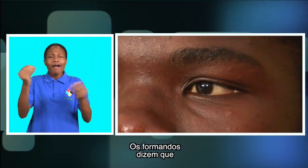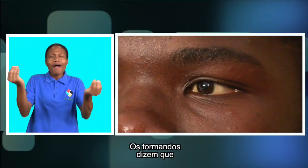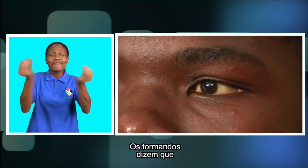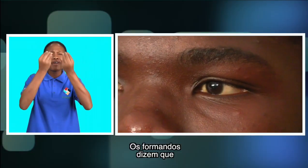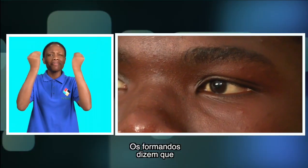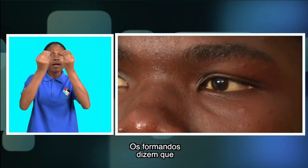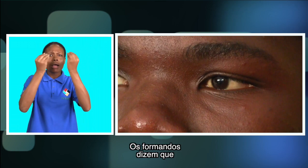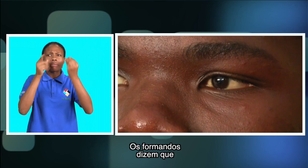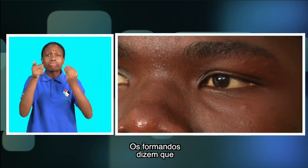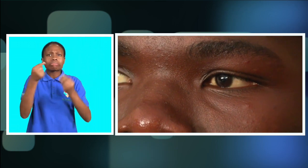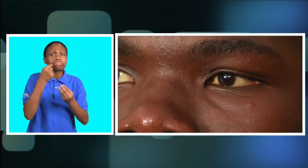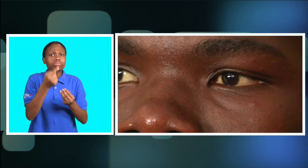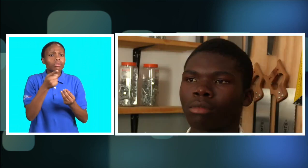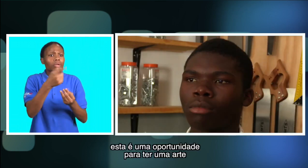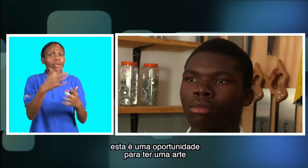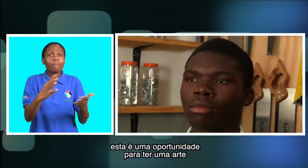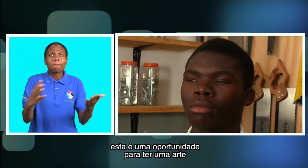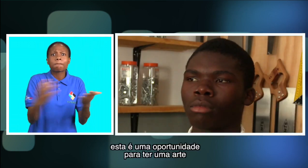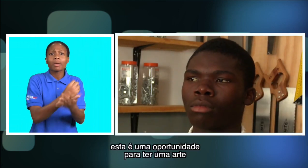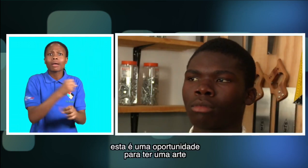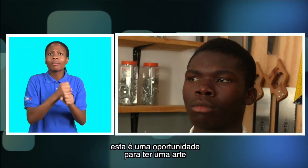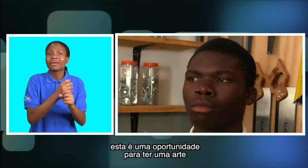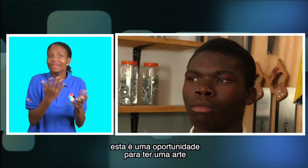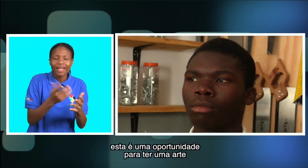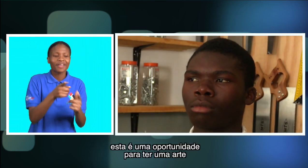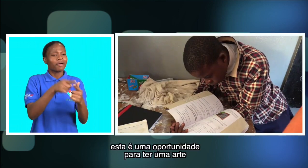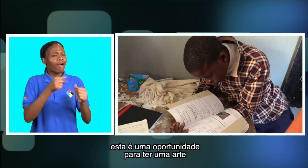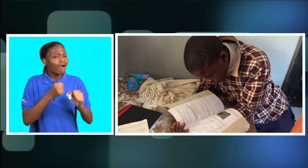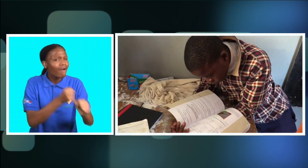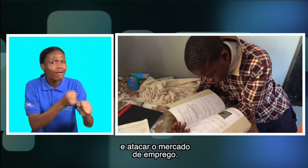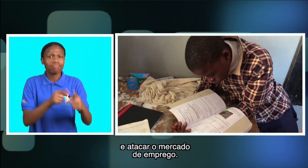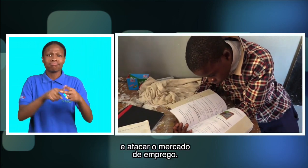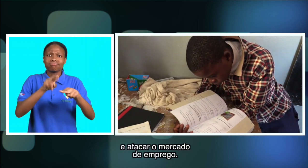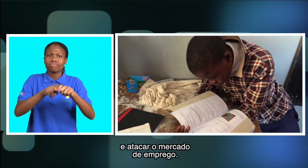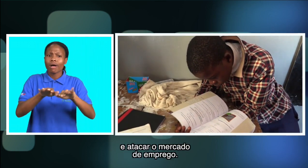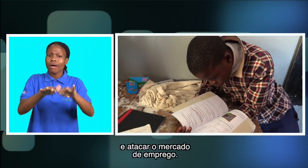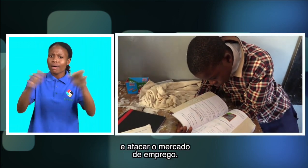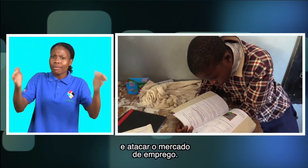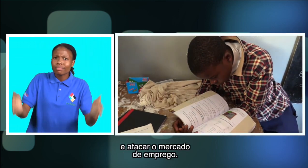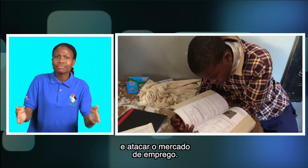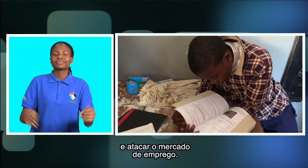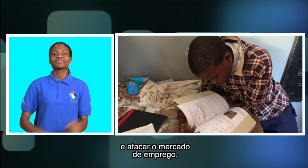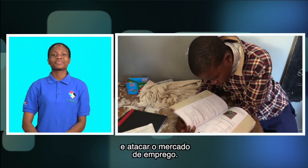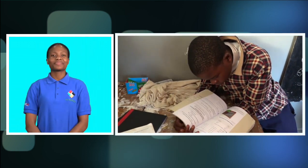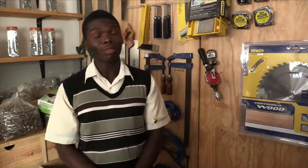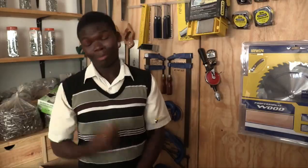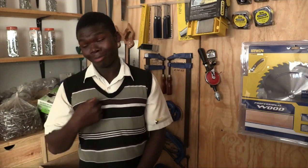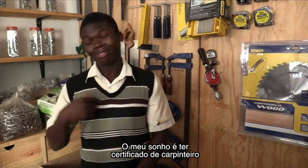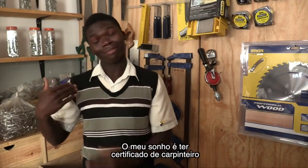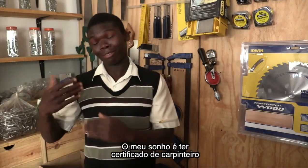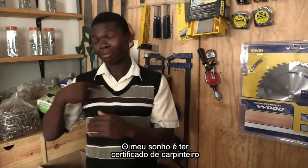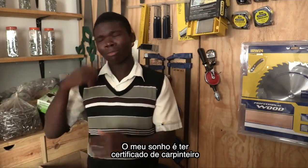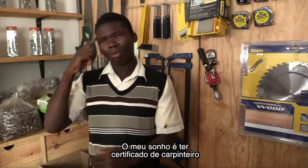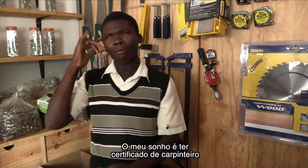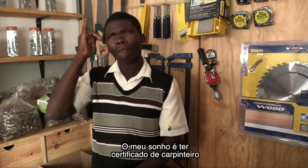Os formandos Dizem que esta é uma oportunidade Para ter uma arte E atacar o mercado de emprego